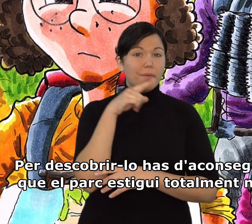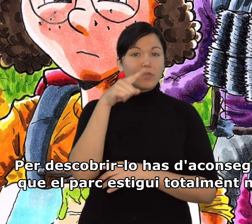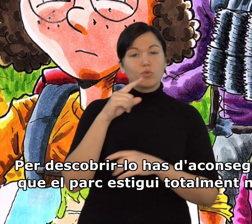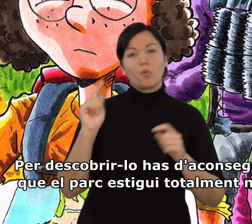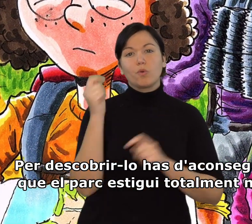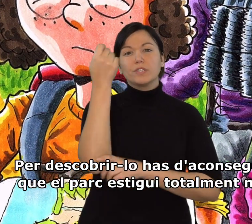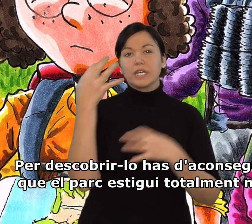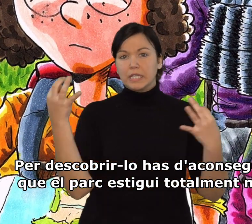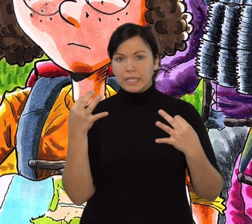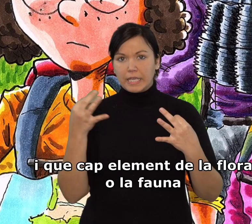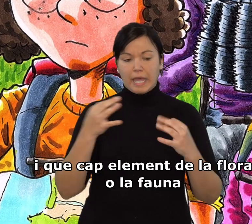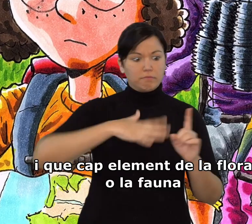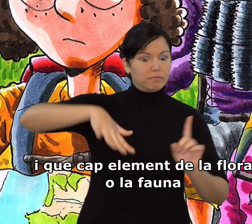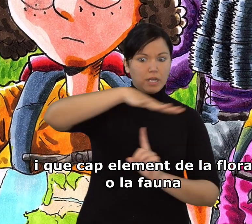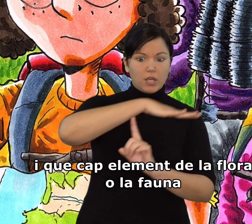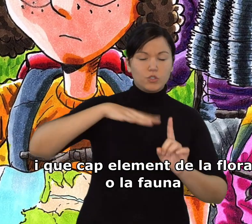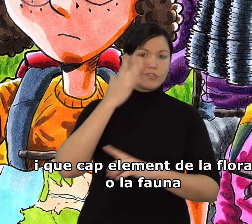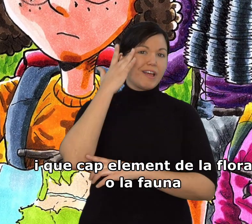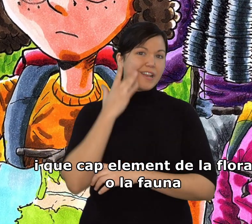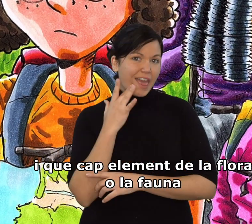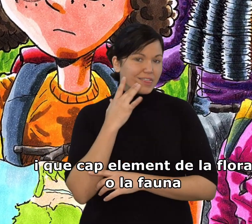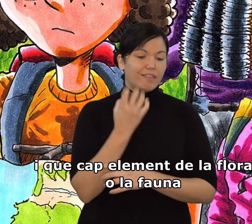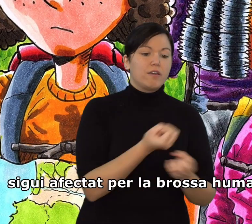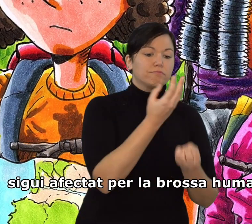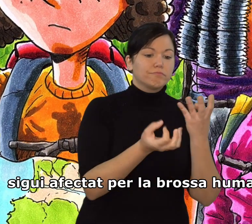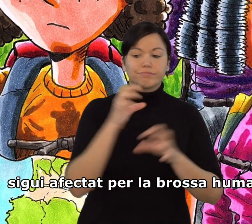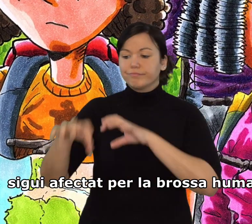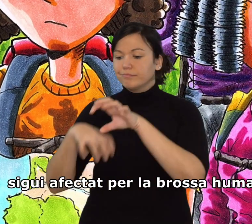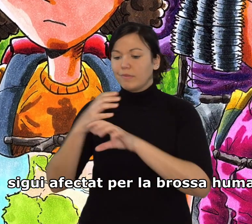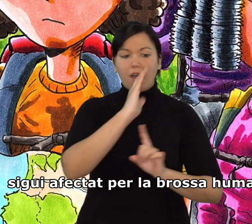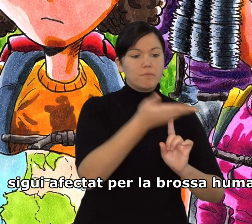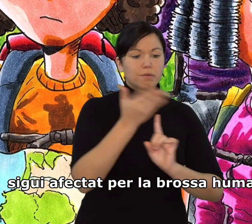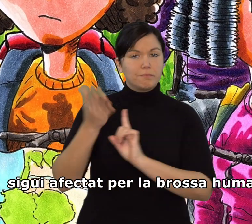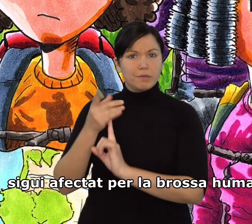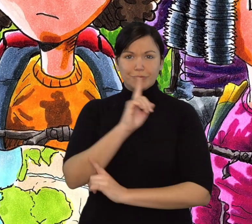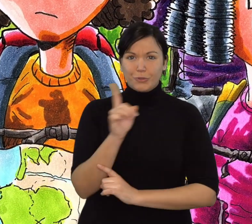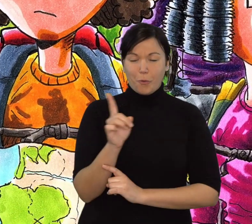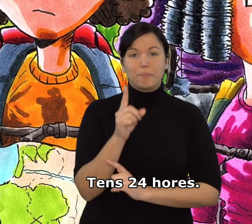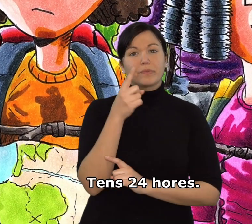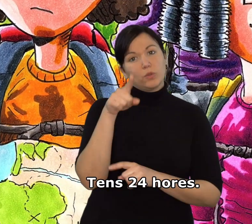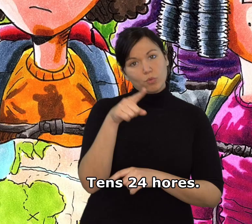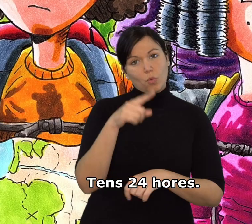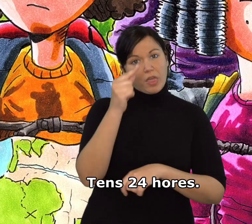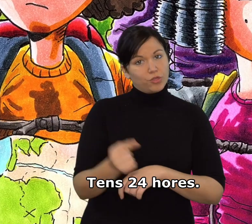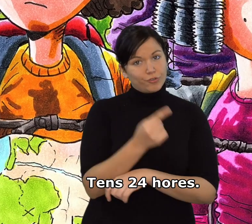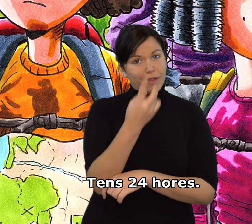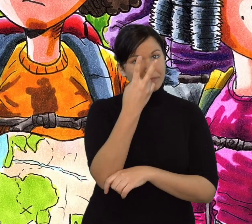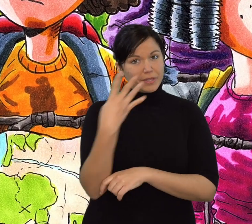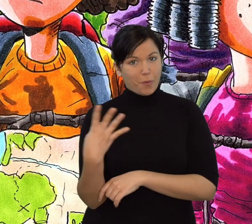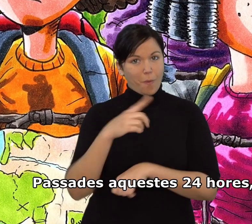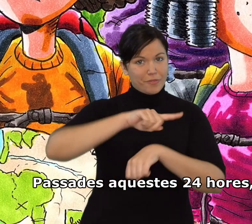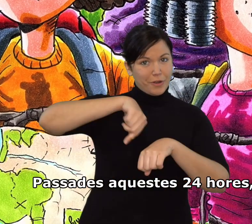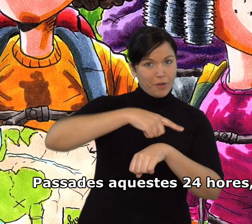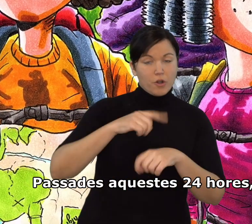el parc estigui totalment net i que cap element de la flora o la fauna sigui afectat per la brossa humana. Tens 24 hores.